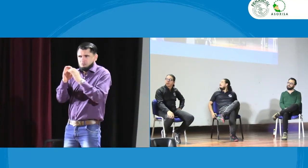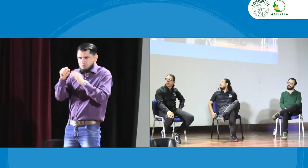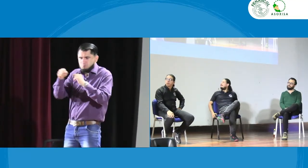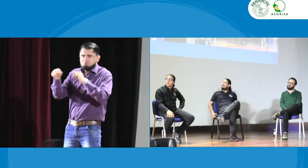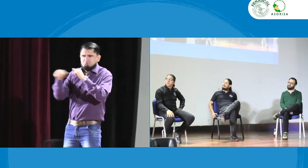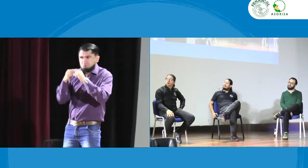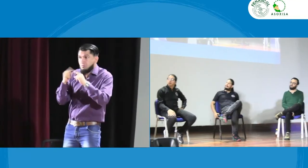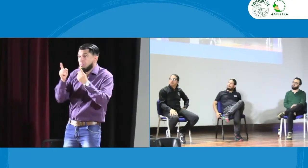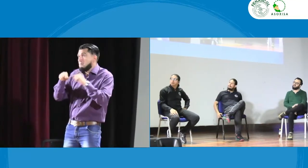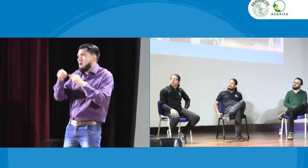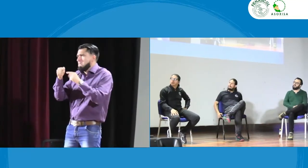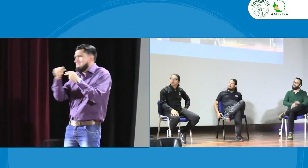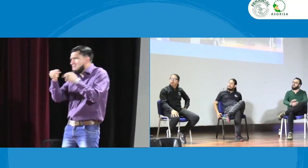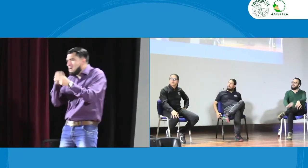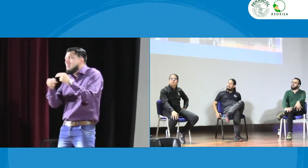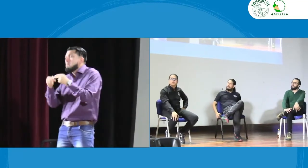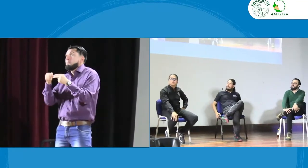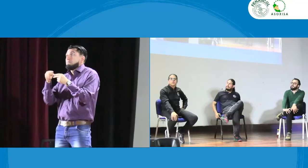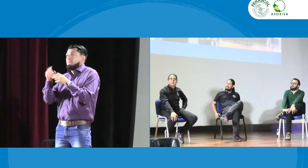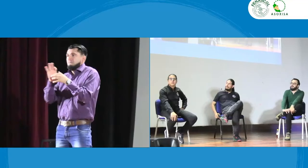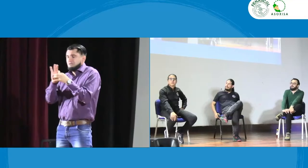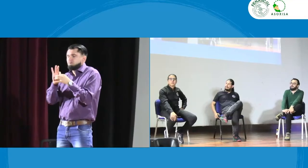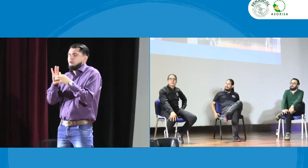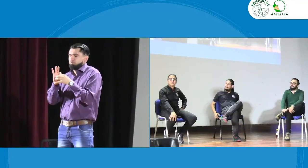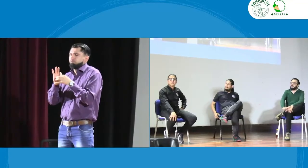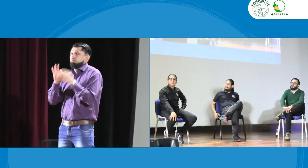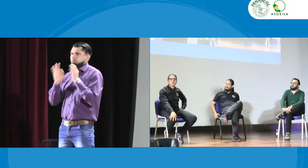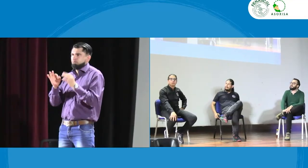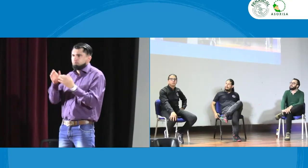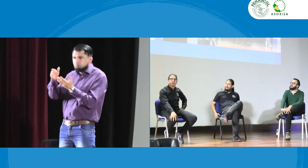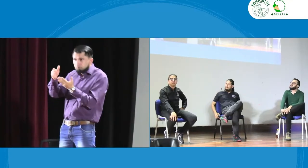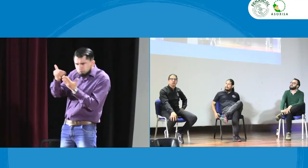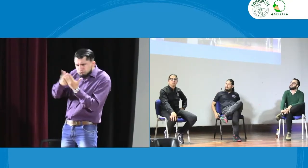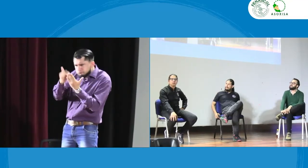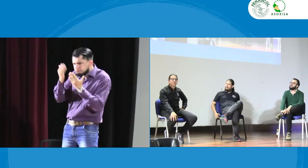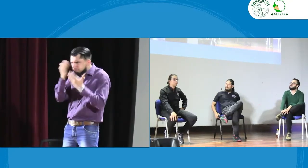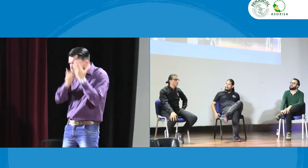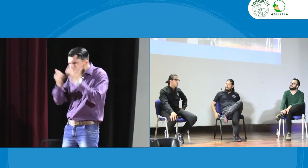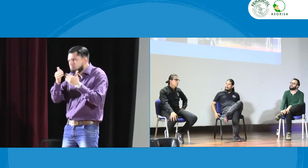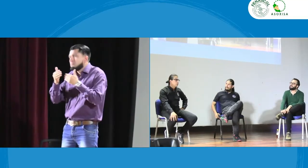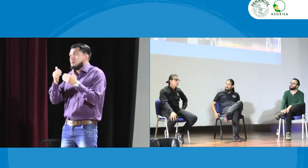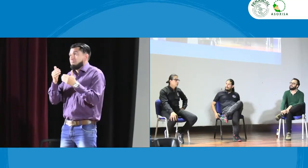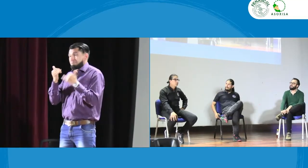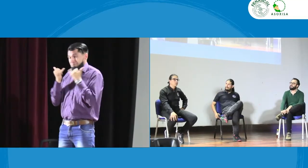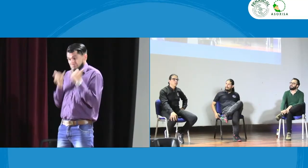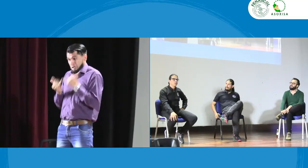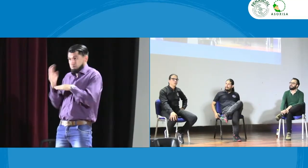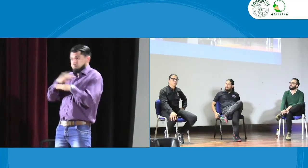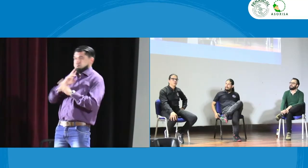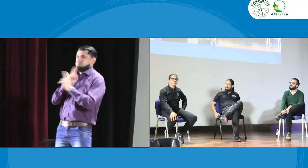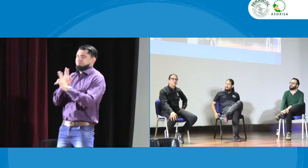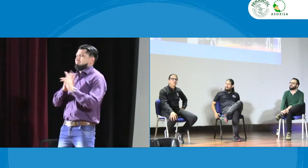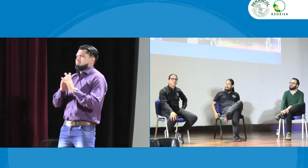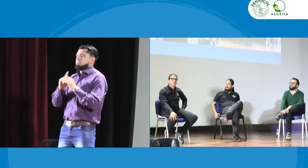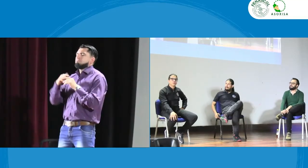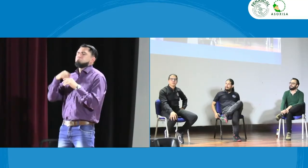en el chat o las pueden enviar al correo de Fenas Call y desde allí pues les iremos respondiendo